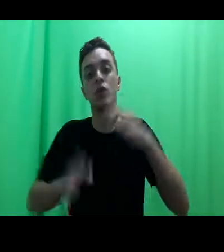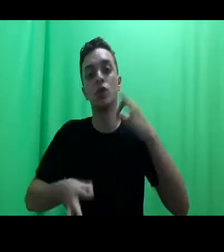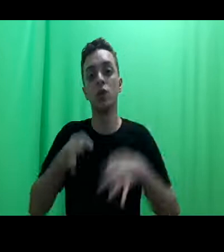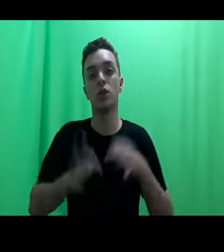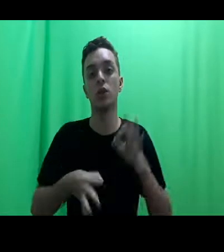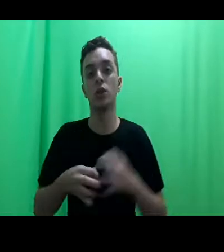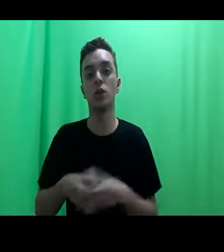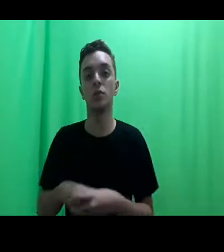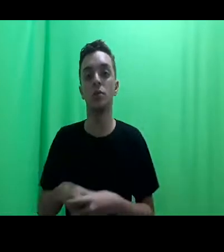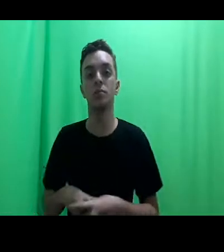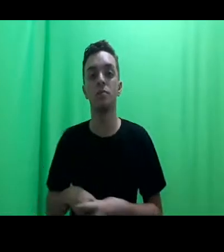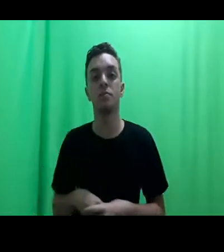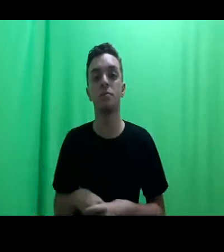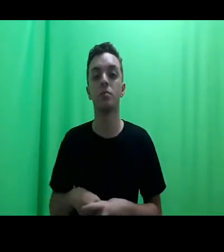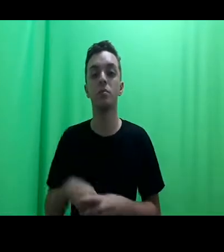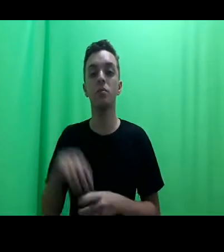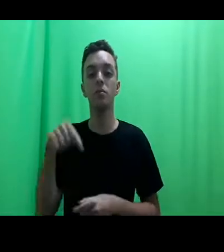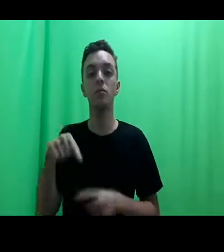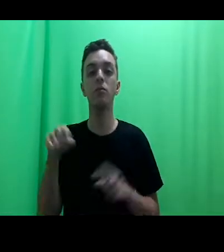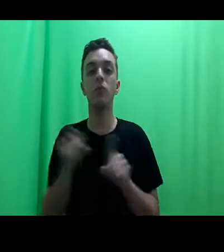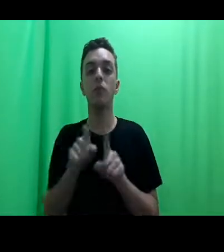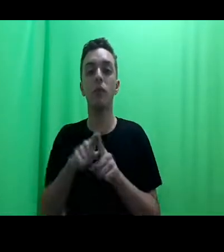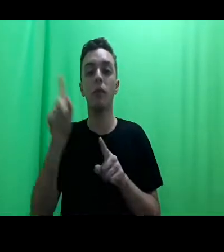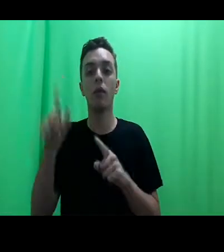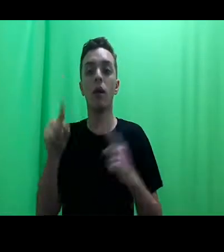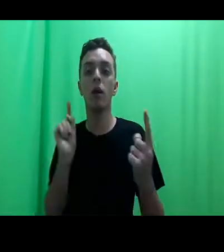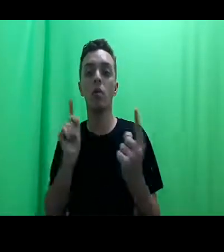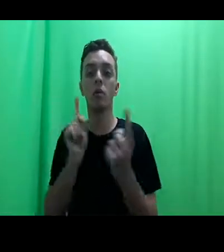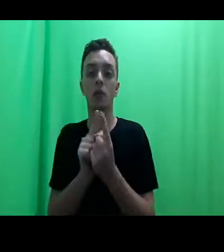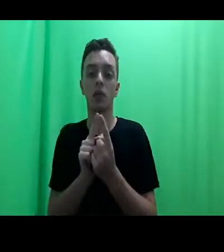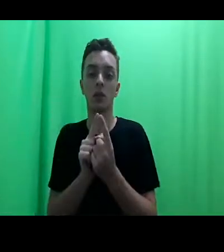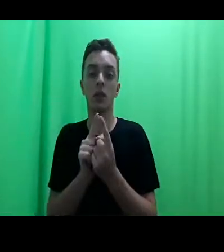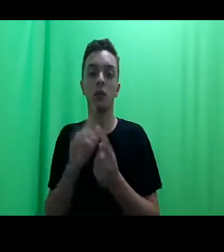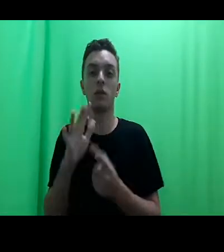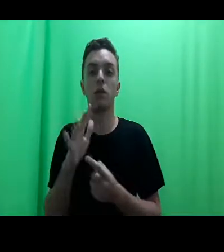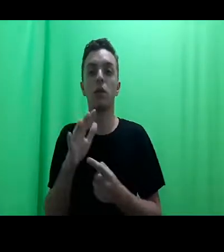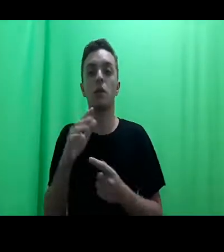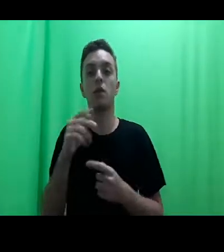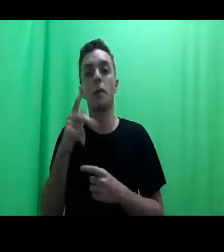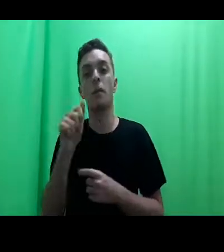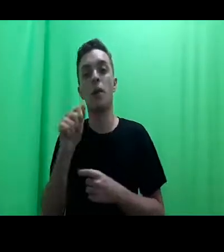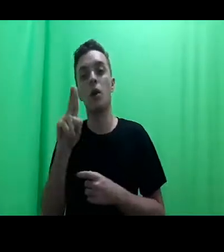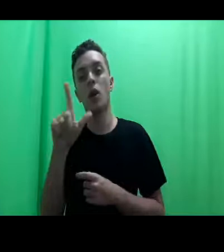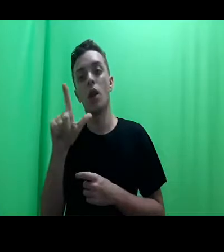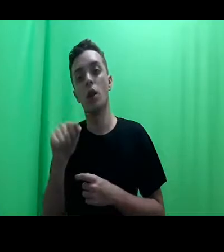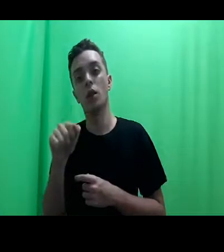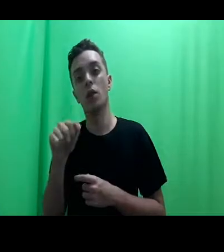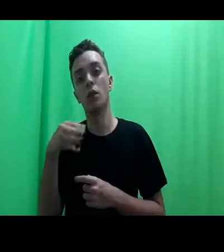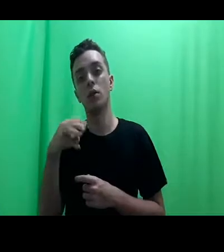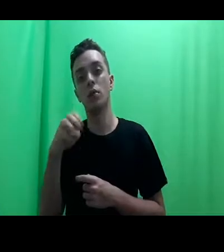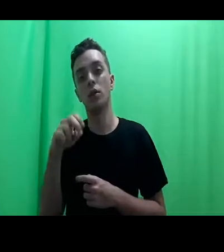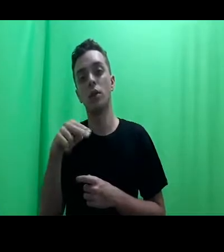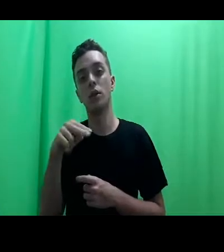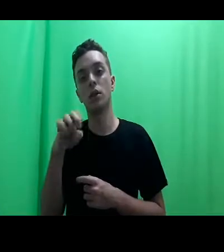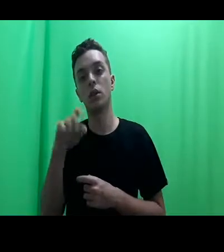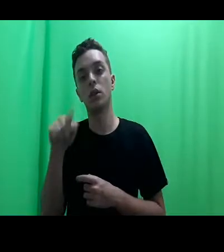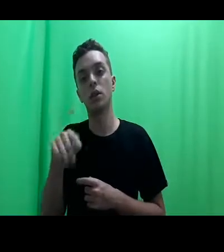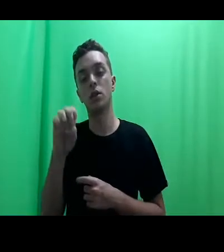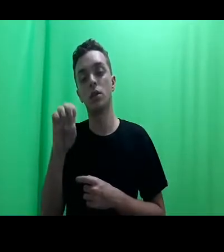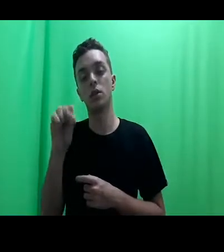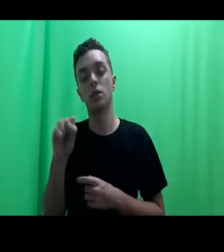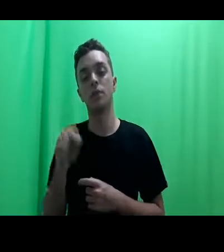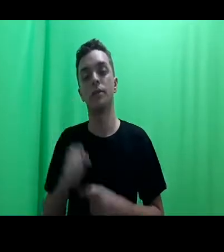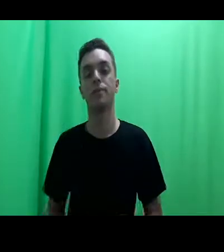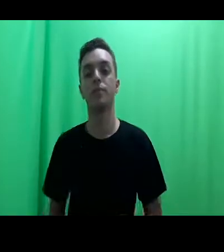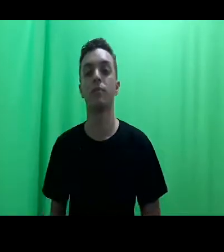E essa é também a abordagem de Boa Ventura Santos e Paula Menezes que eu vou referir mais adiante. Agora